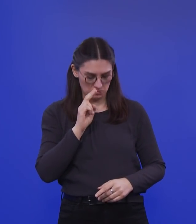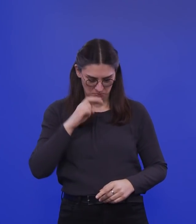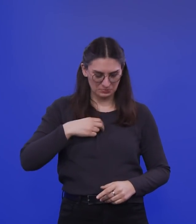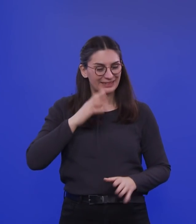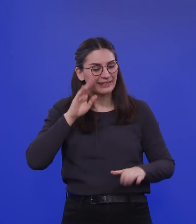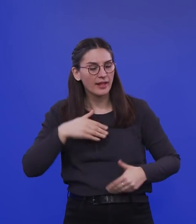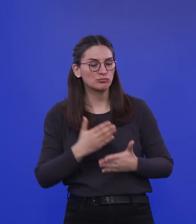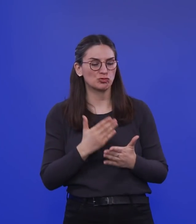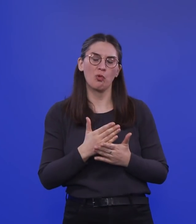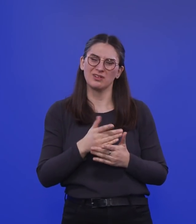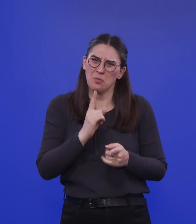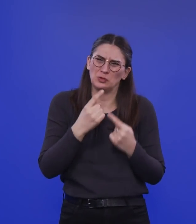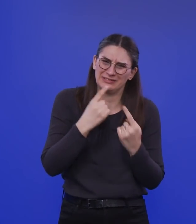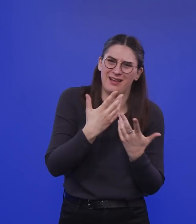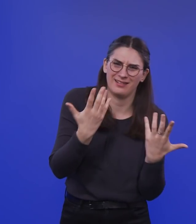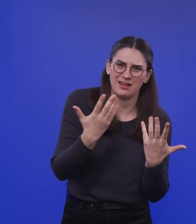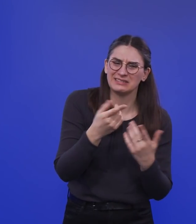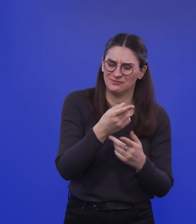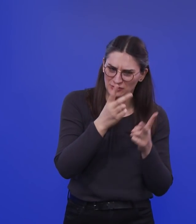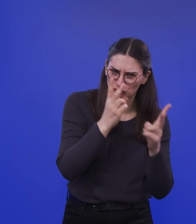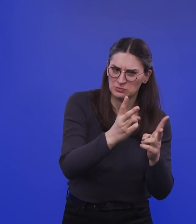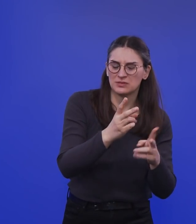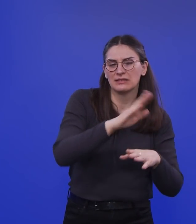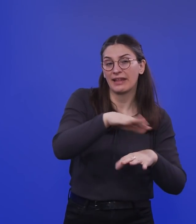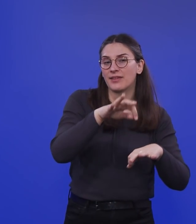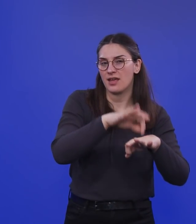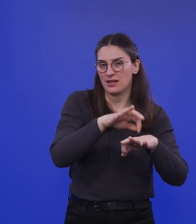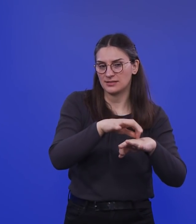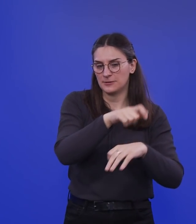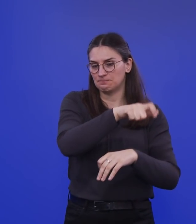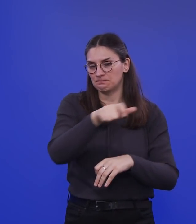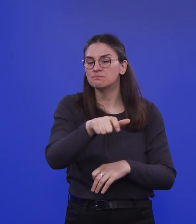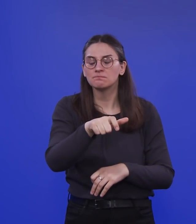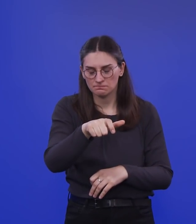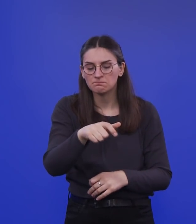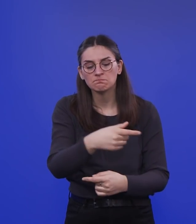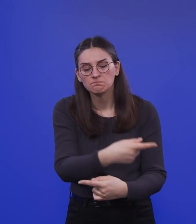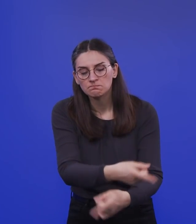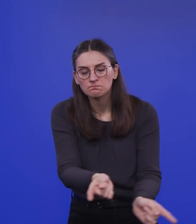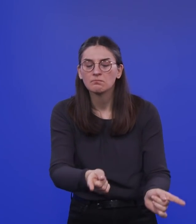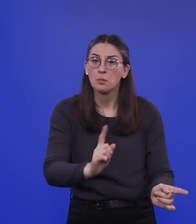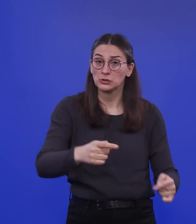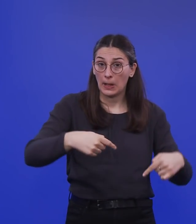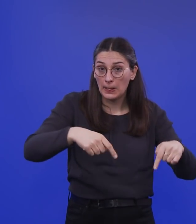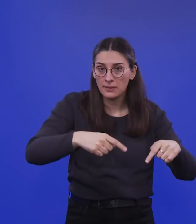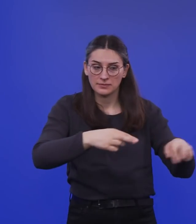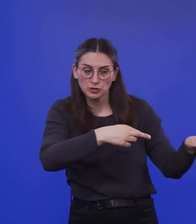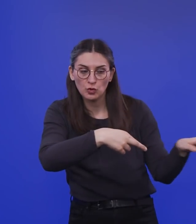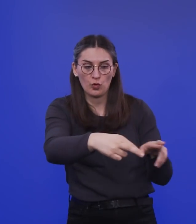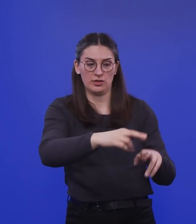hinweisen müssen, was komplett richtig ist, ist natürlich müssen die Kinder möglichst bald wieder zur Schule. Diese Frage wollen wir hier